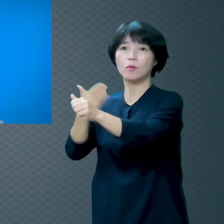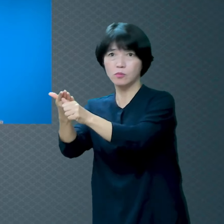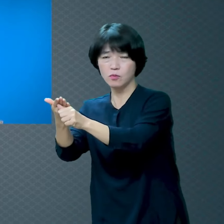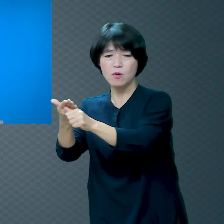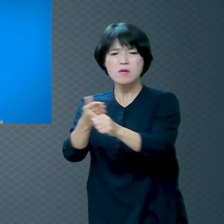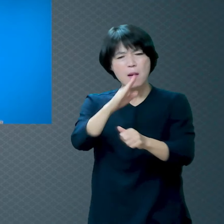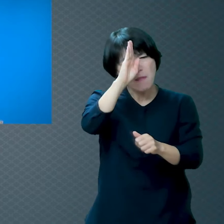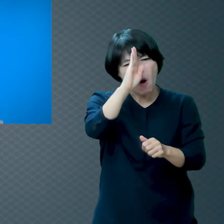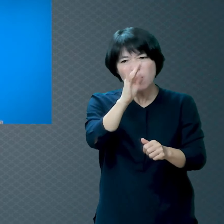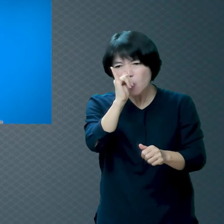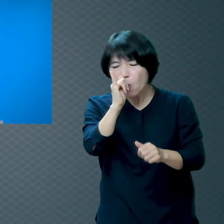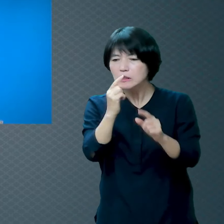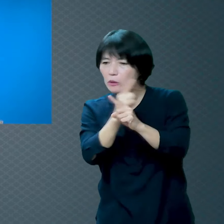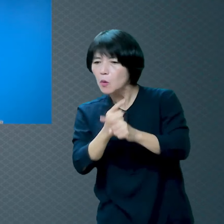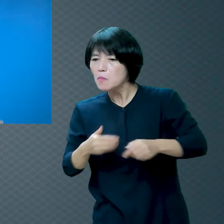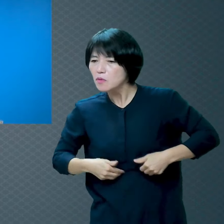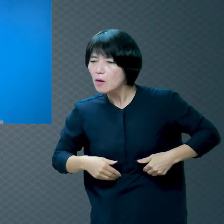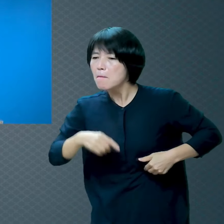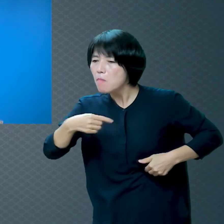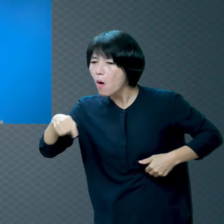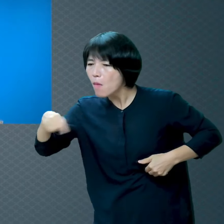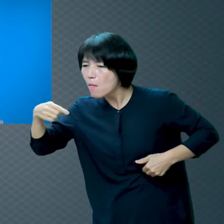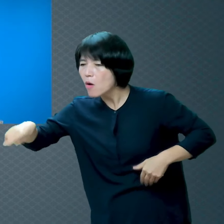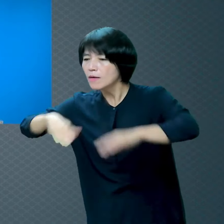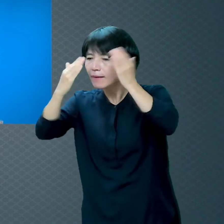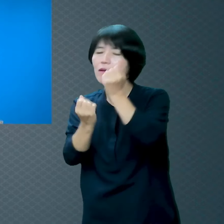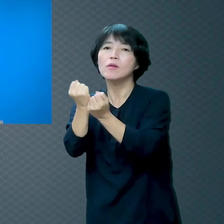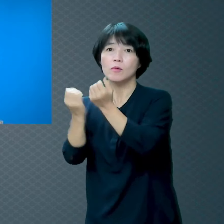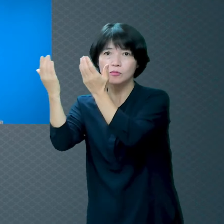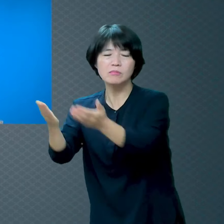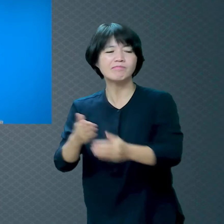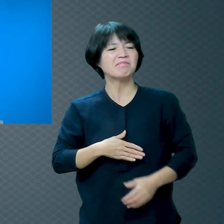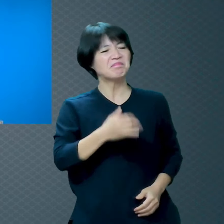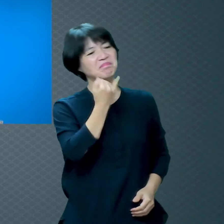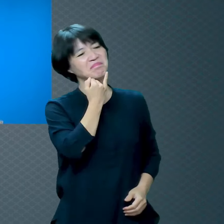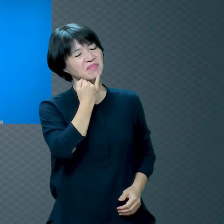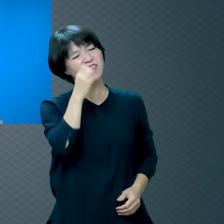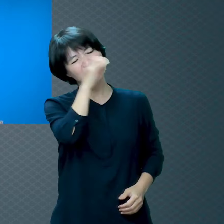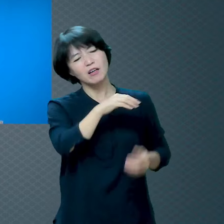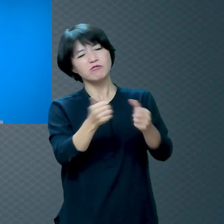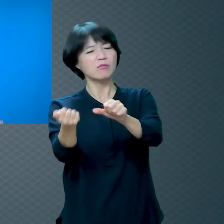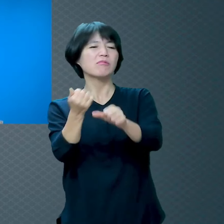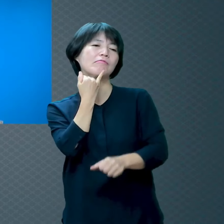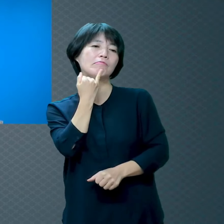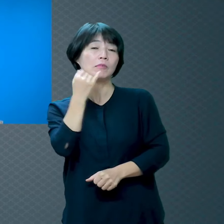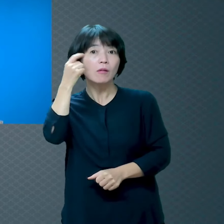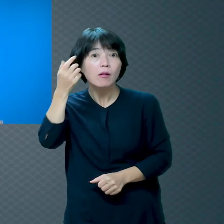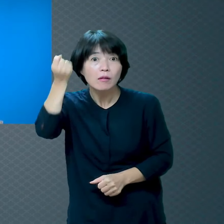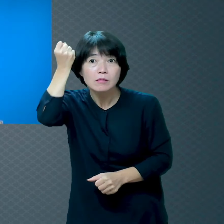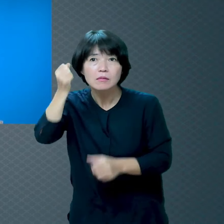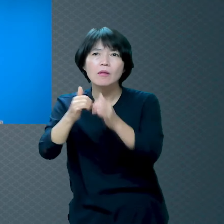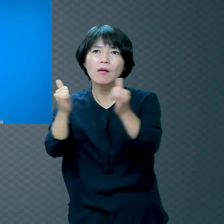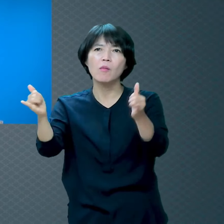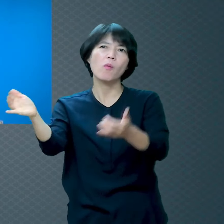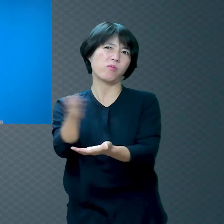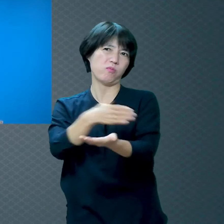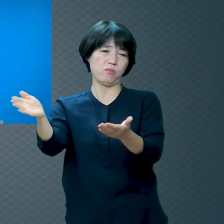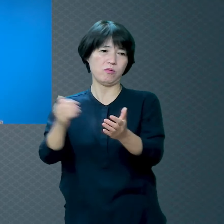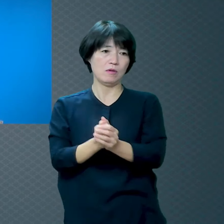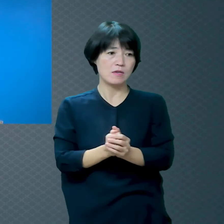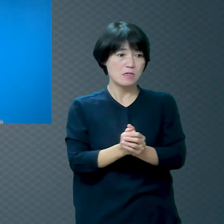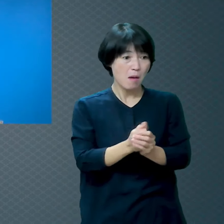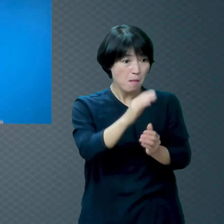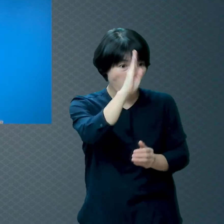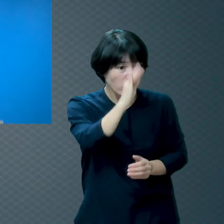드세요? 냅두세요 그냥 이대로 살다가 죽을 테니까 그런 사람 없잖아요 아 어떻게